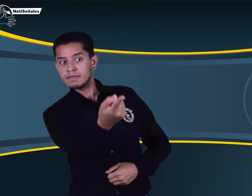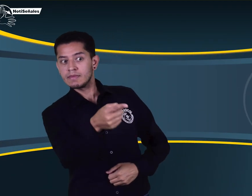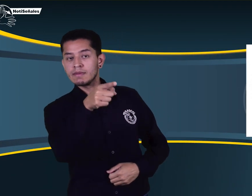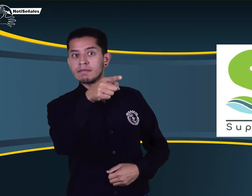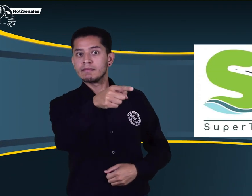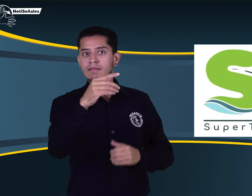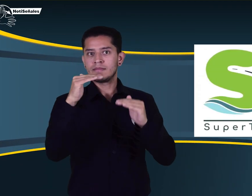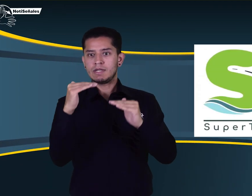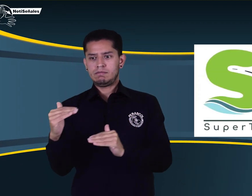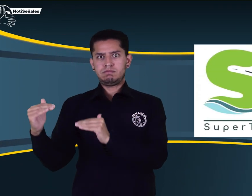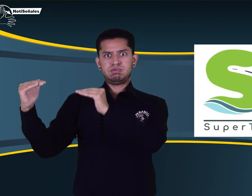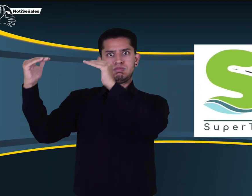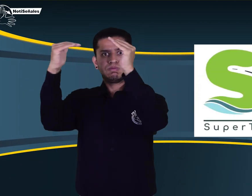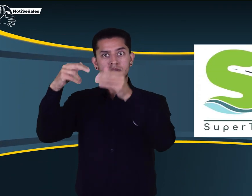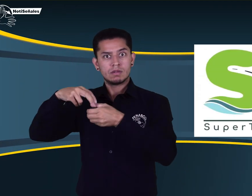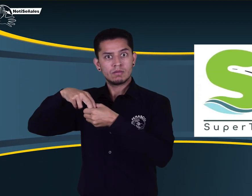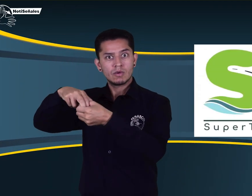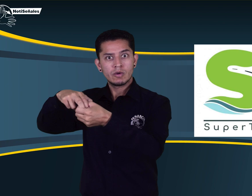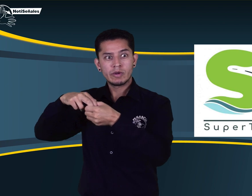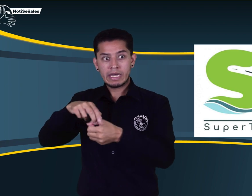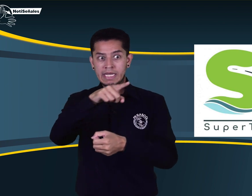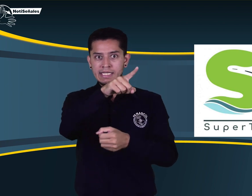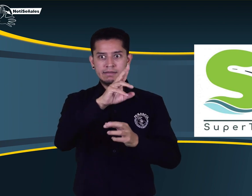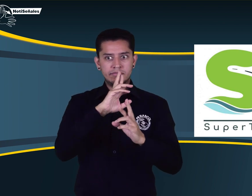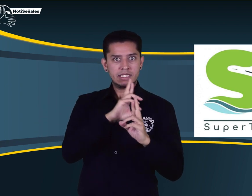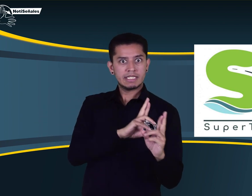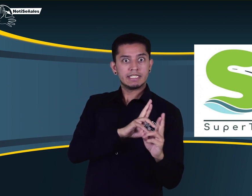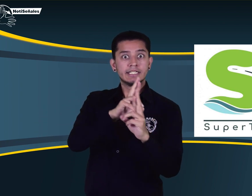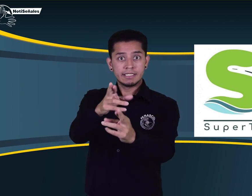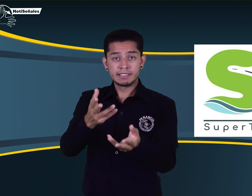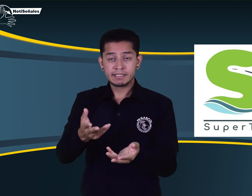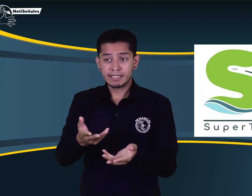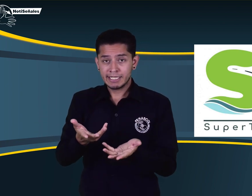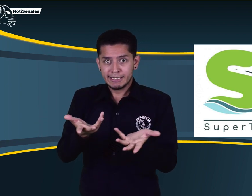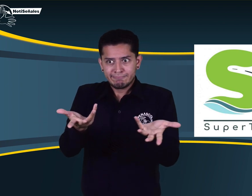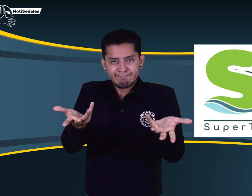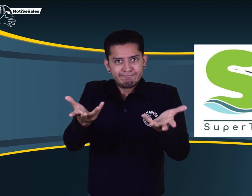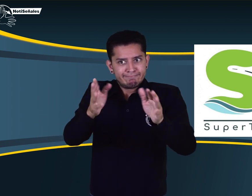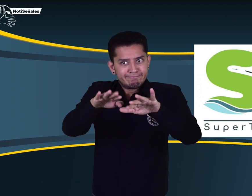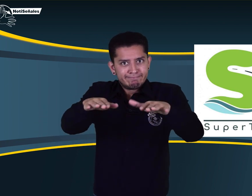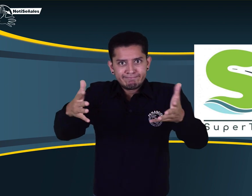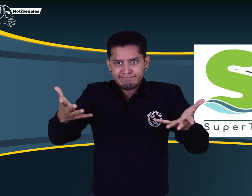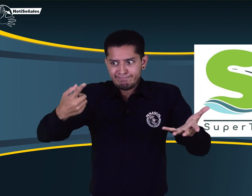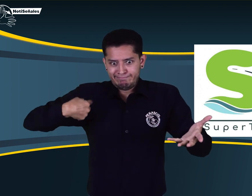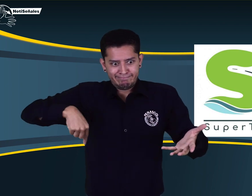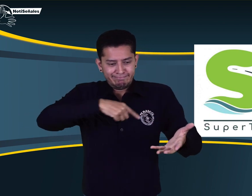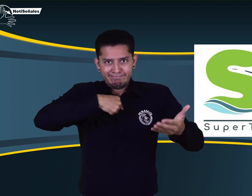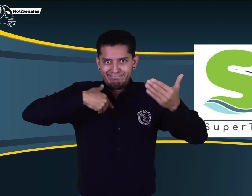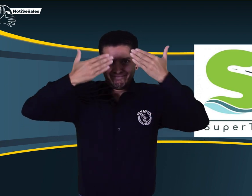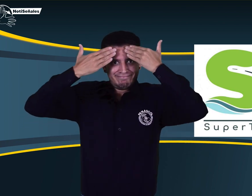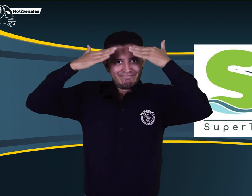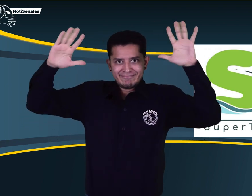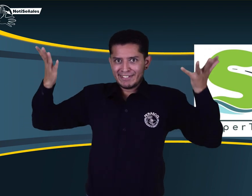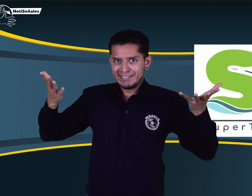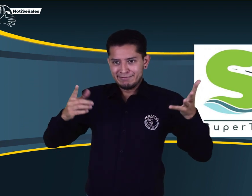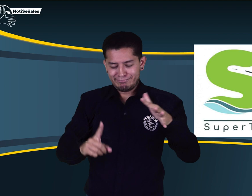Por su parte, la Superintendencia de Transporte mencionó que, aunque no tienen conocimiento de esa situación, están en